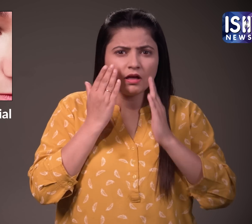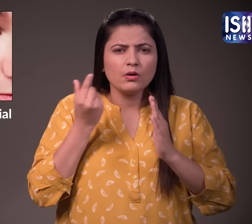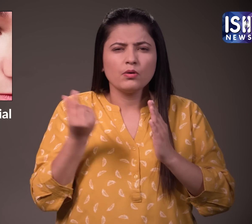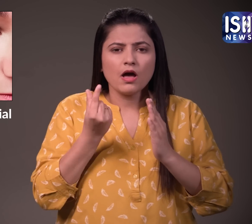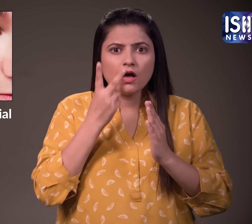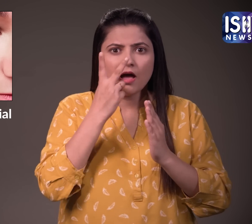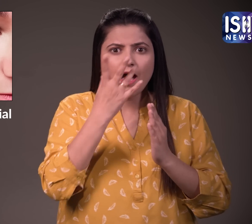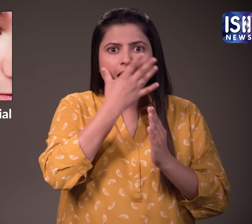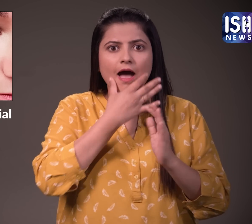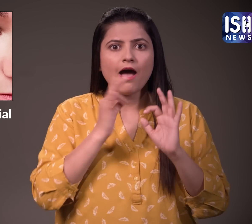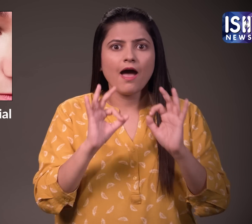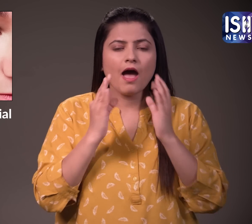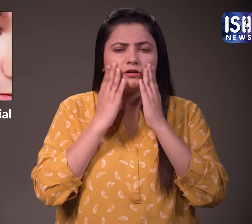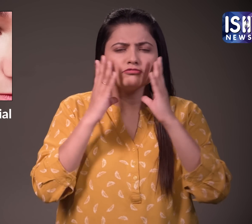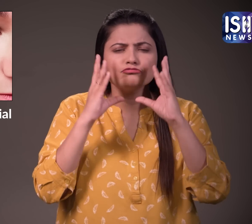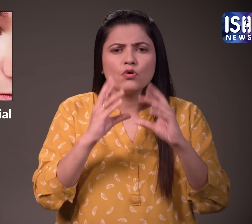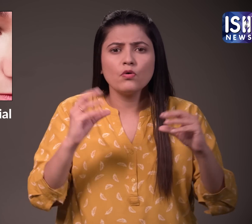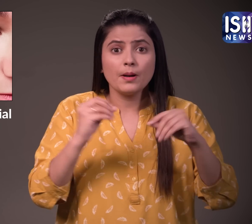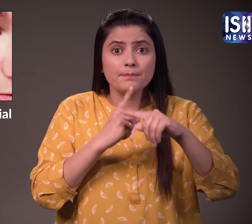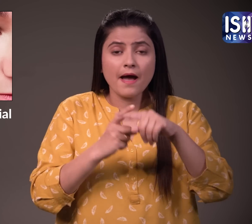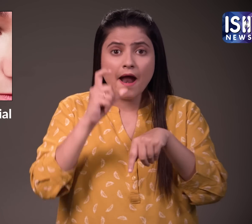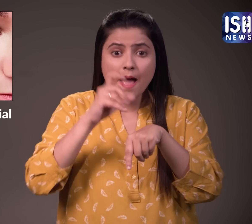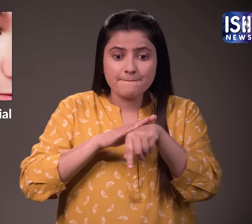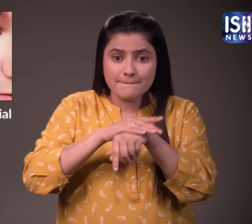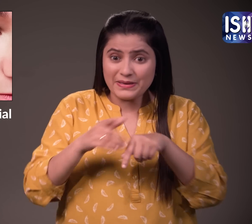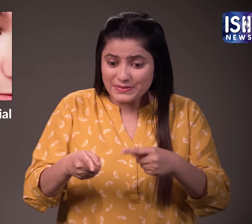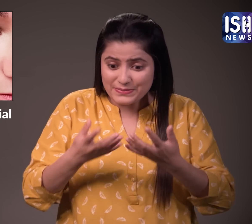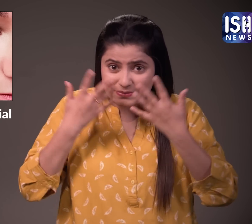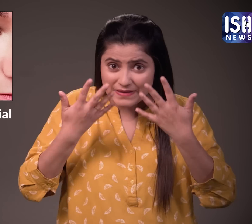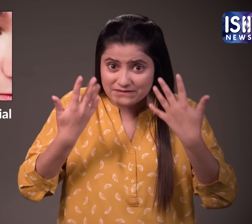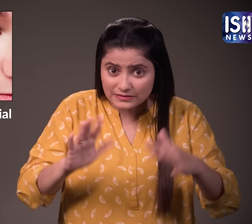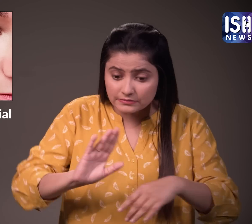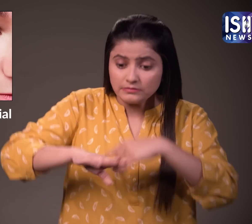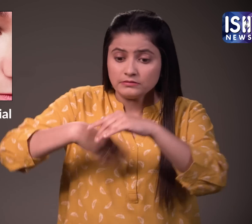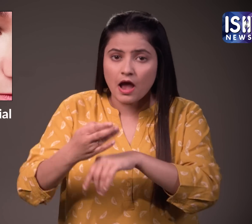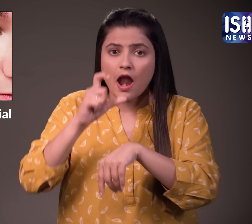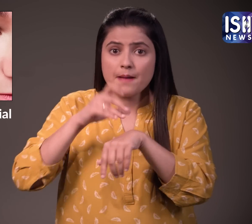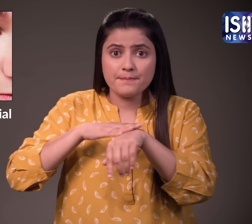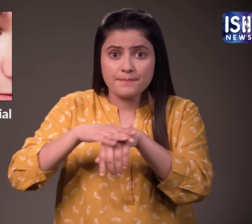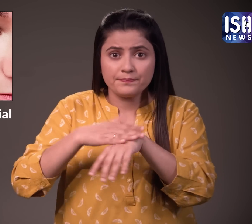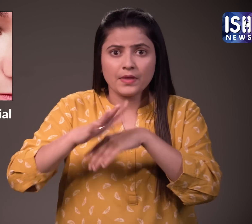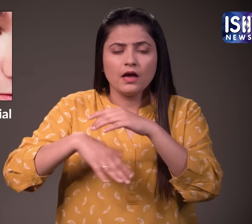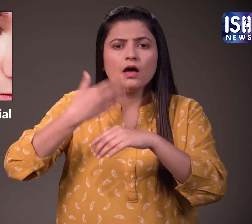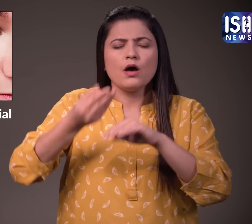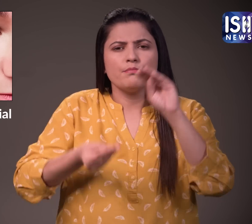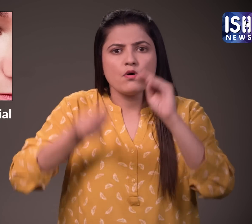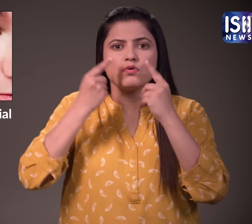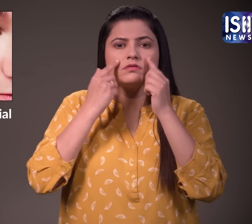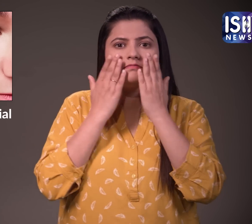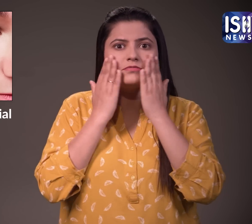यह आपको अच्छा दिखाती है इसके अलावा अधिक स्वास्त और पोशित तवचा पाने के लिए